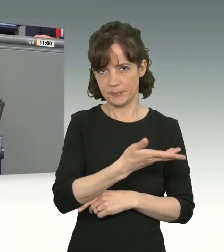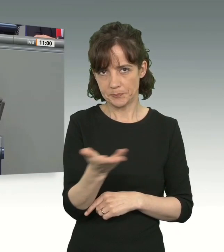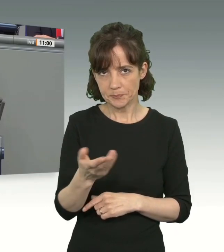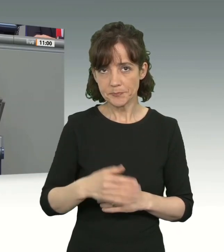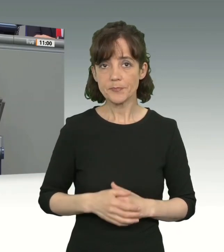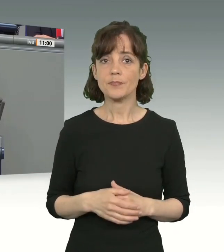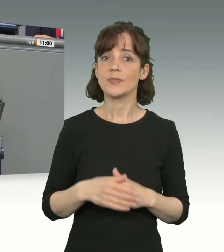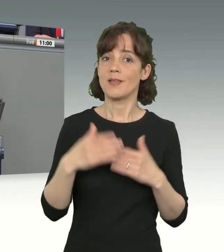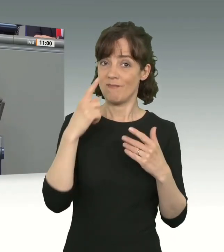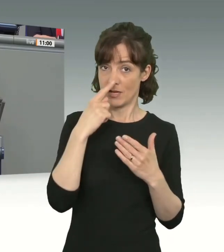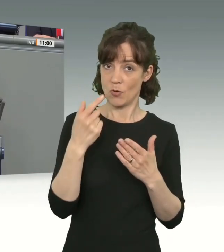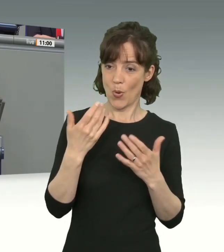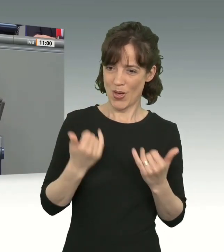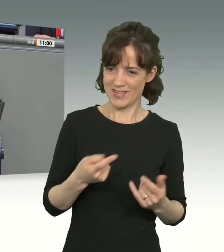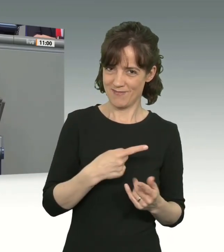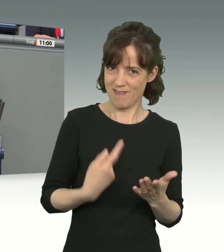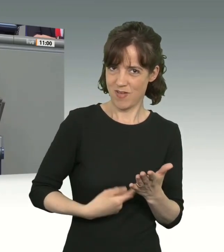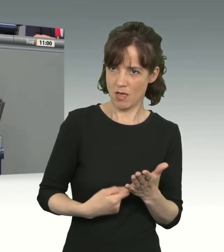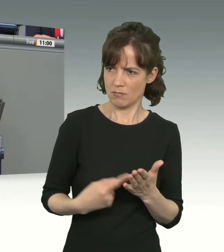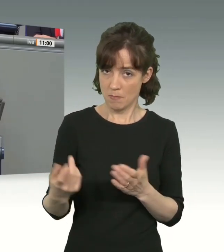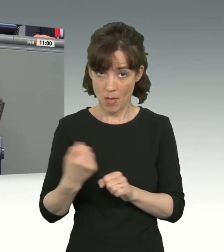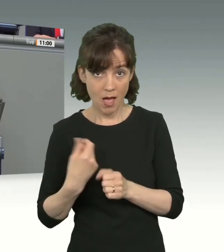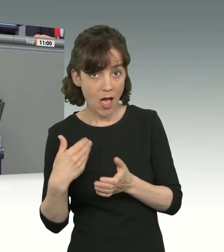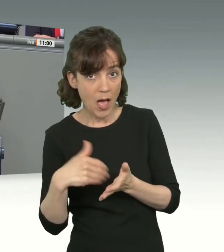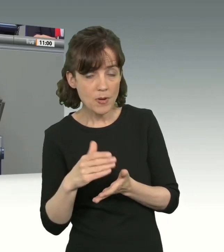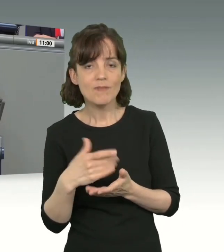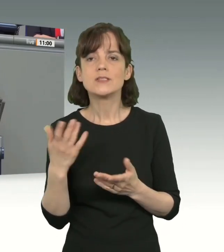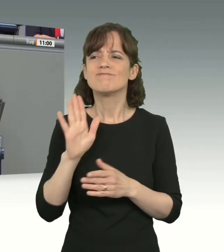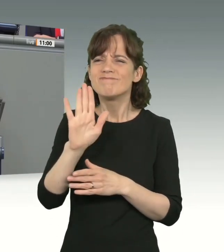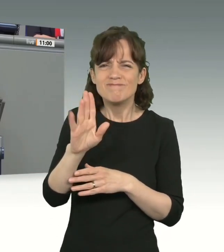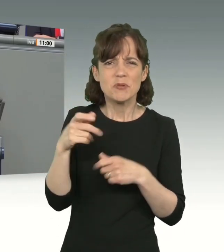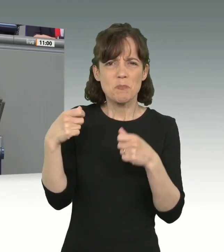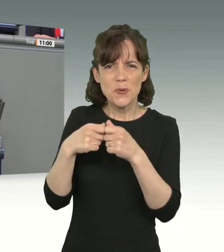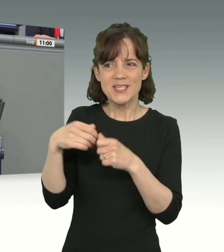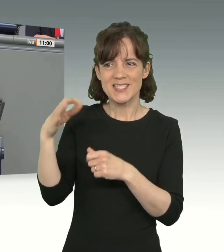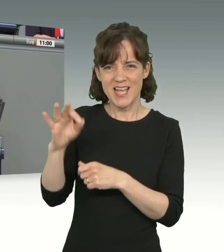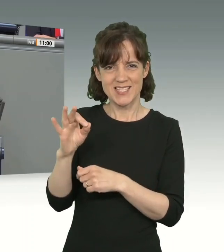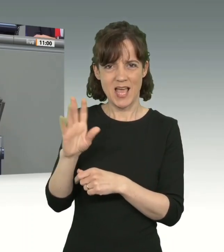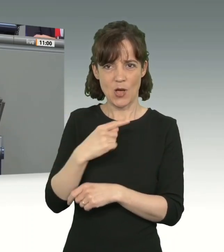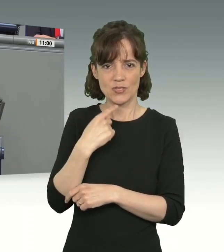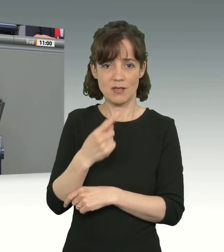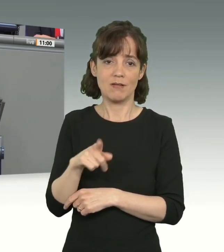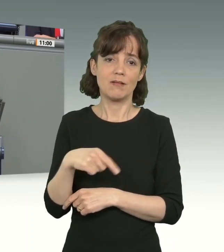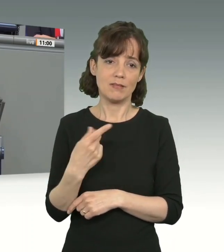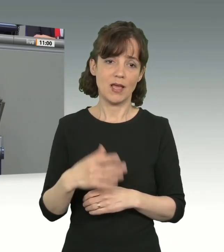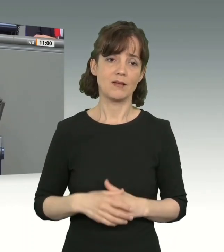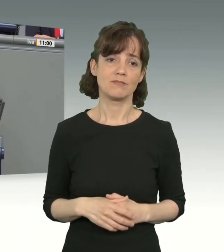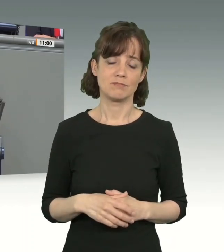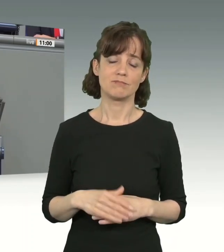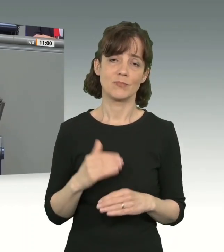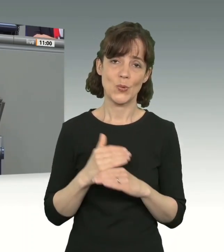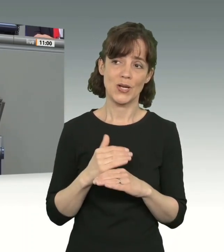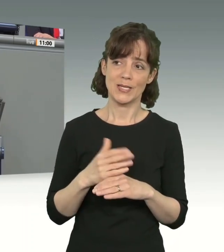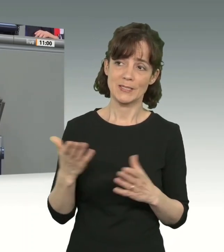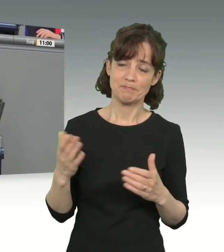wenn Sie dieses ablehnen, was wir heute fordern, nämlich die Aussage Ihres Bundeskanzlers, dann ist, Herr Kollege Lindt, Täuschung und Irreführung nichts